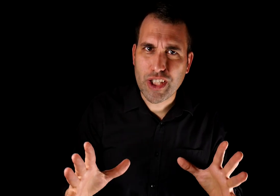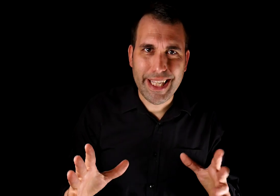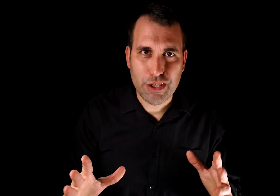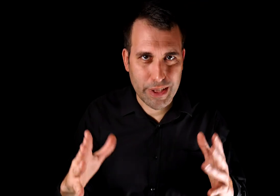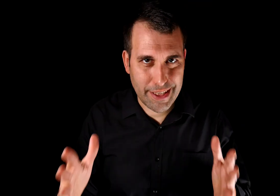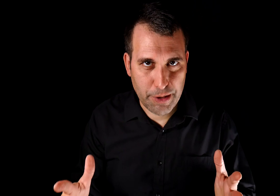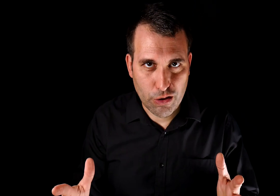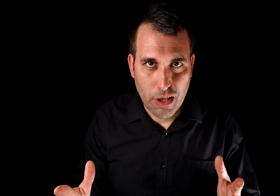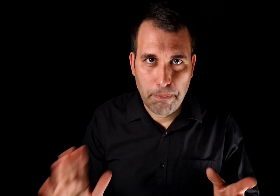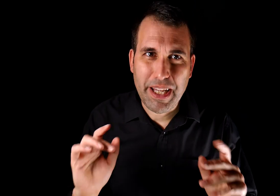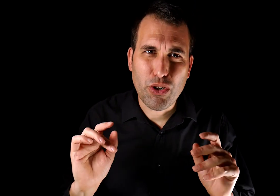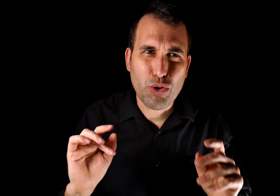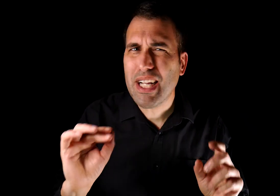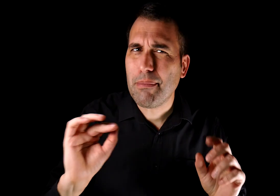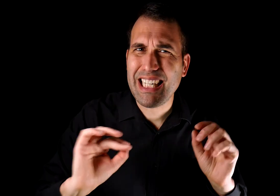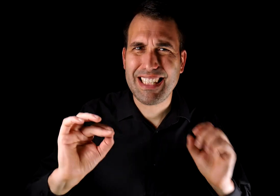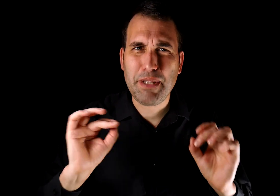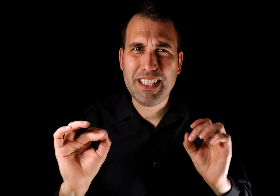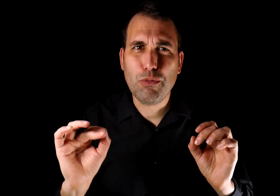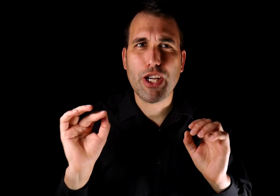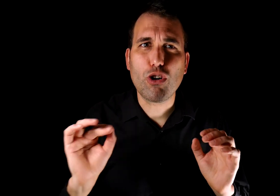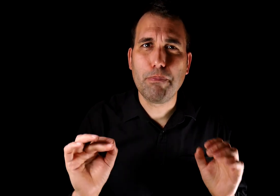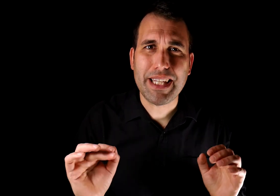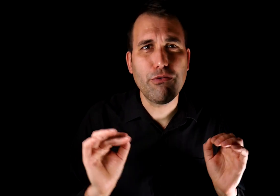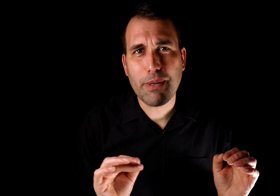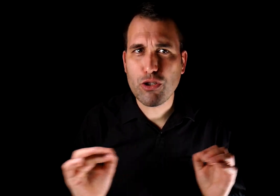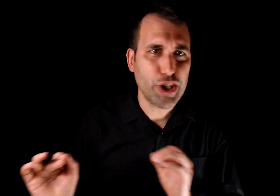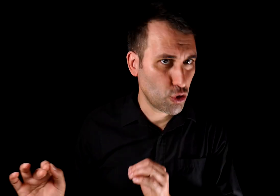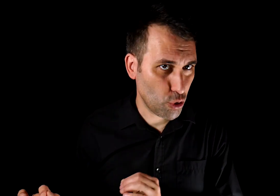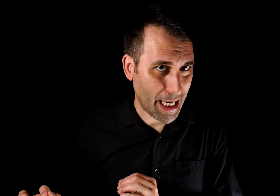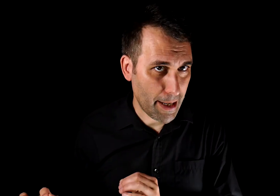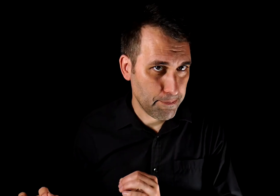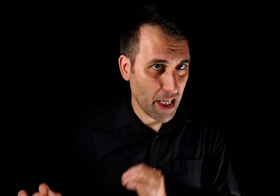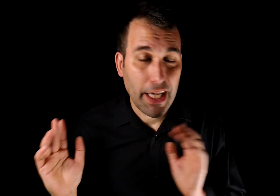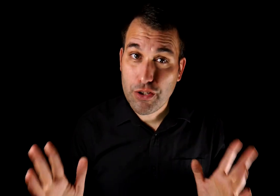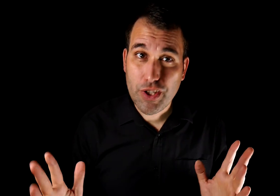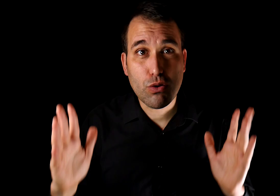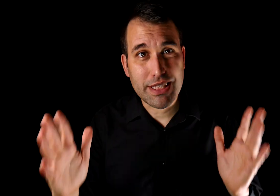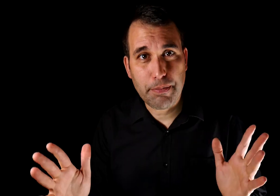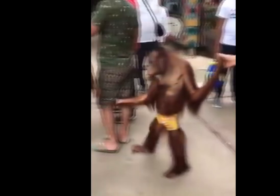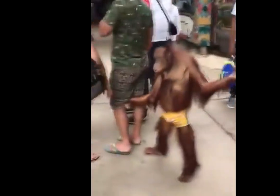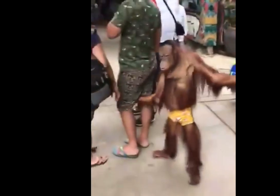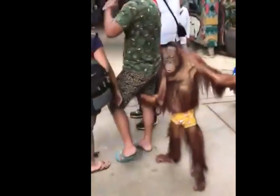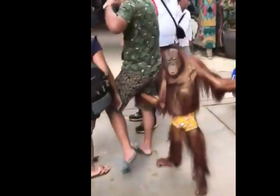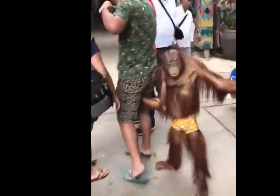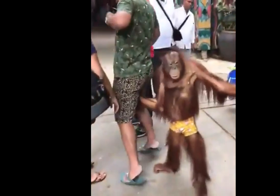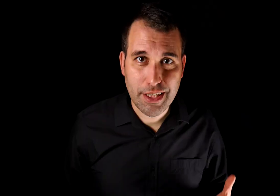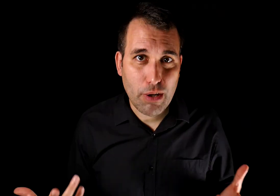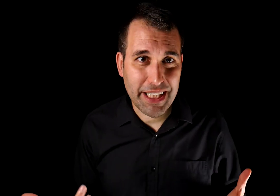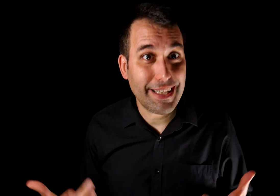que eres un escéptico, pero de una rama del escepticismo que no comparte información sin consultarla. Entonces un escéptico, realmente toca pelotas, seguramente